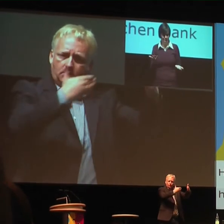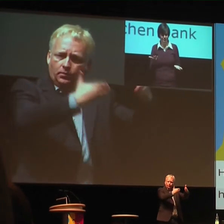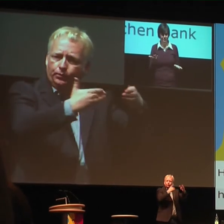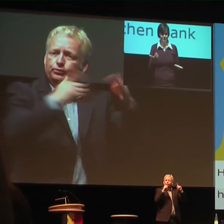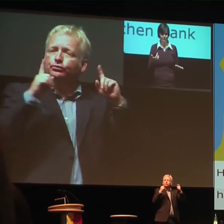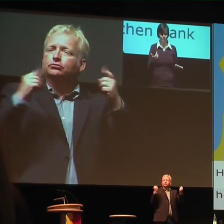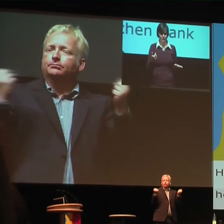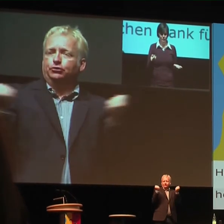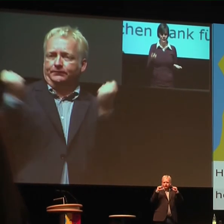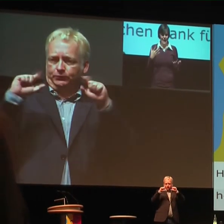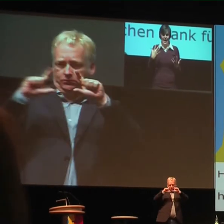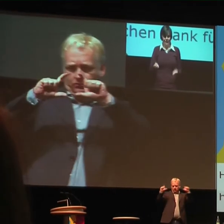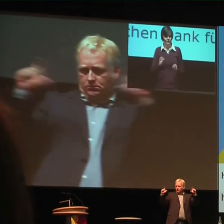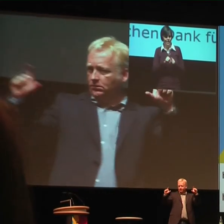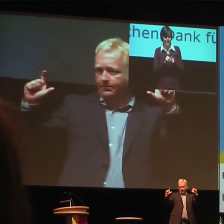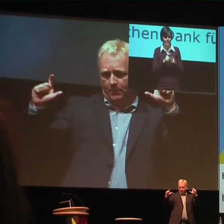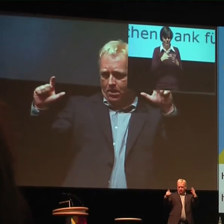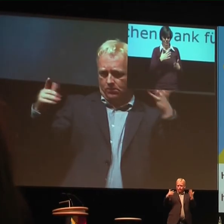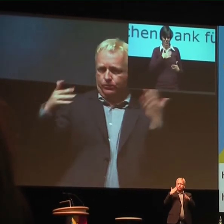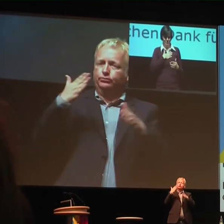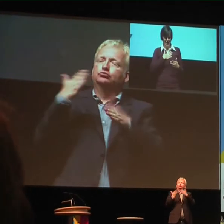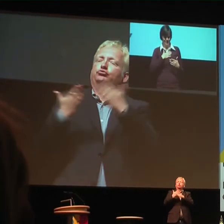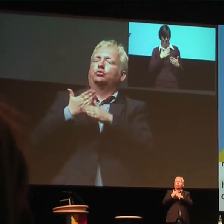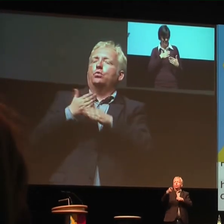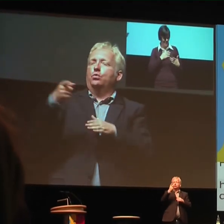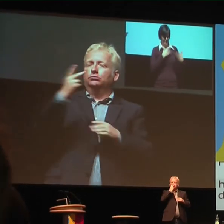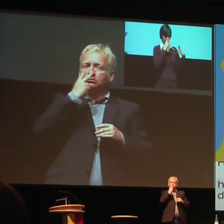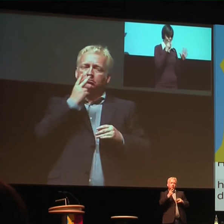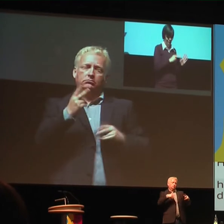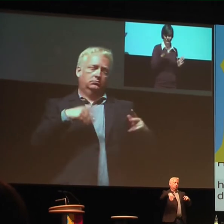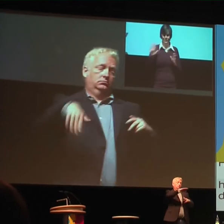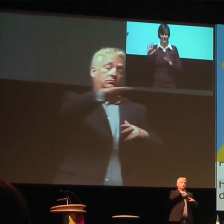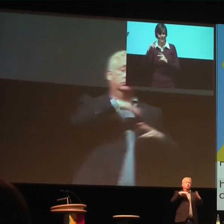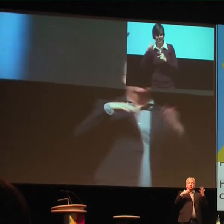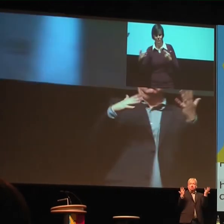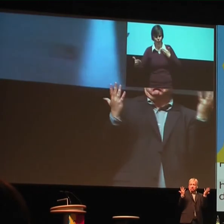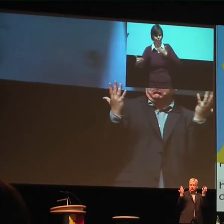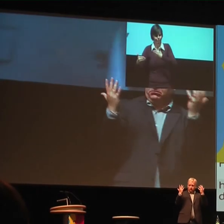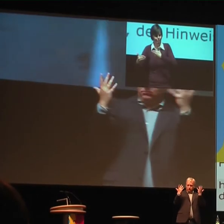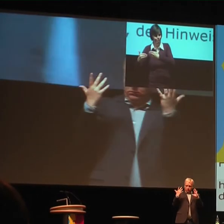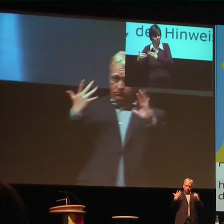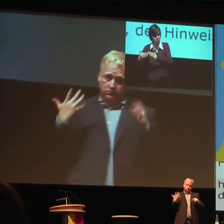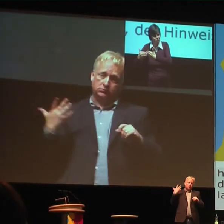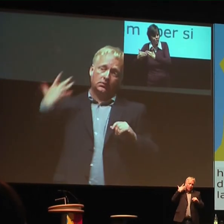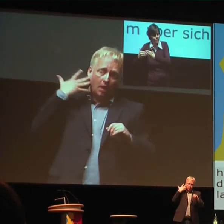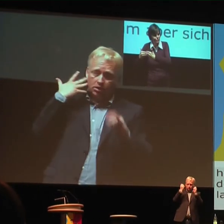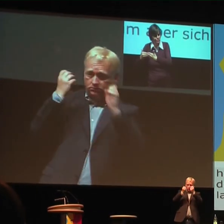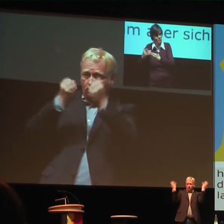der Hinweis darauf, dass wir uns langsam, aber sicher annähern, ist natürlich wichtig. Ich glaube, das ist ein Thema, an dem wir auch dranbleiben müssen.